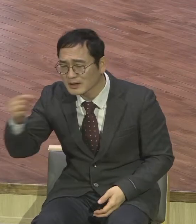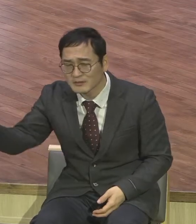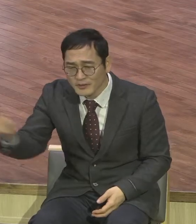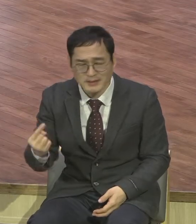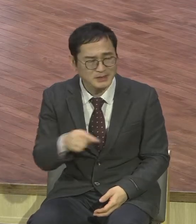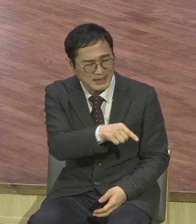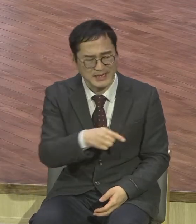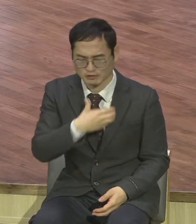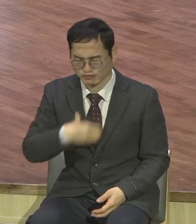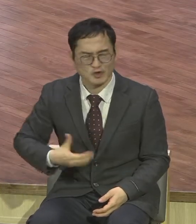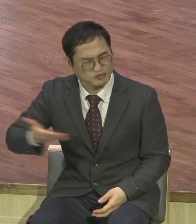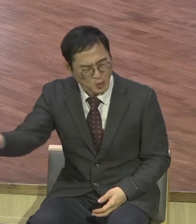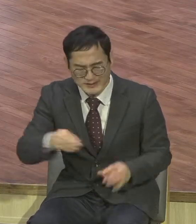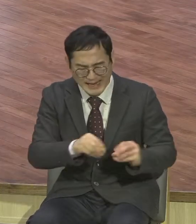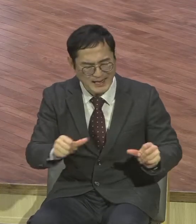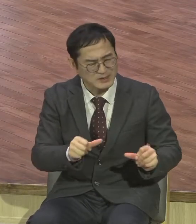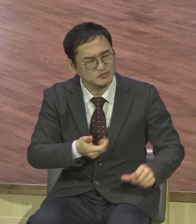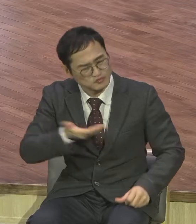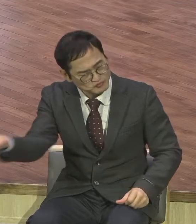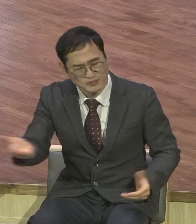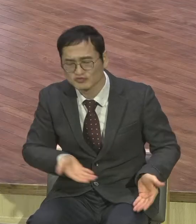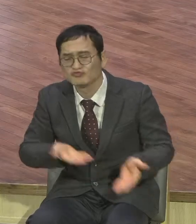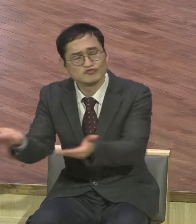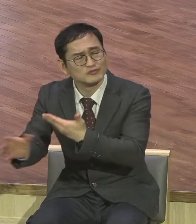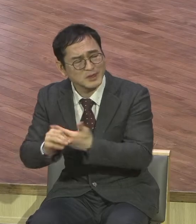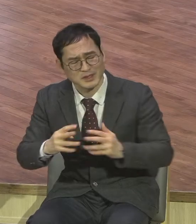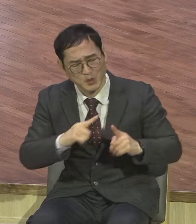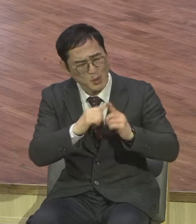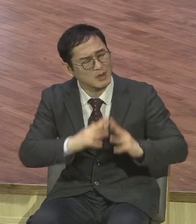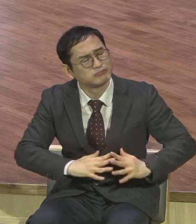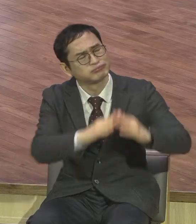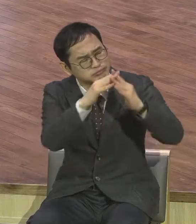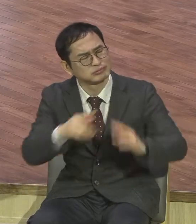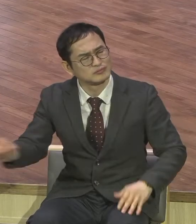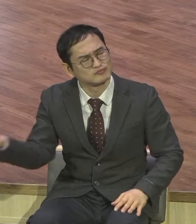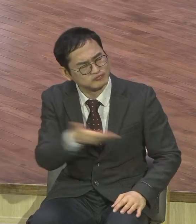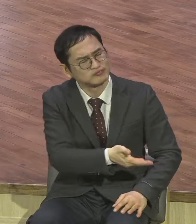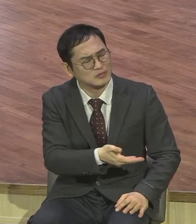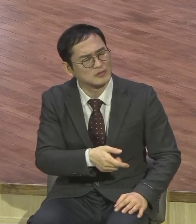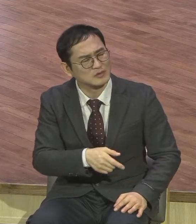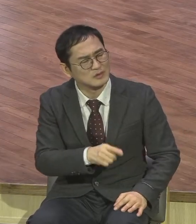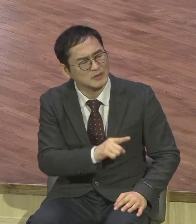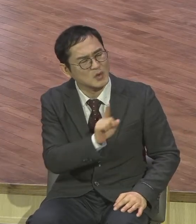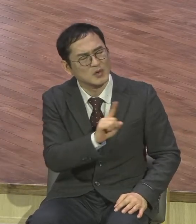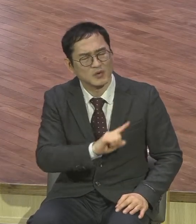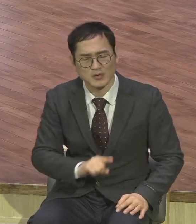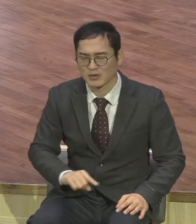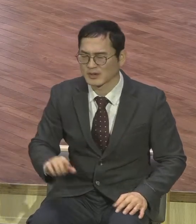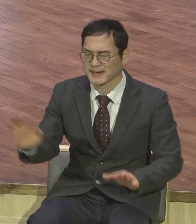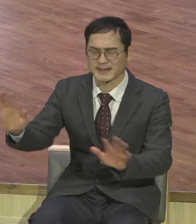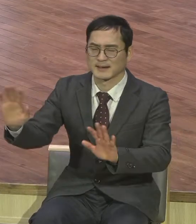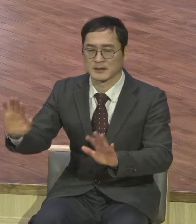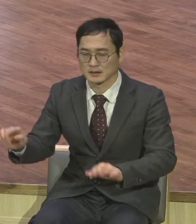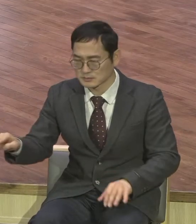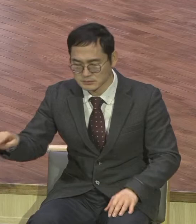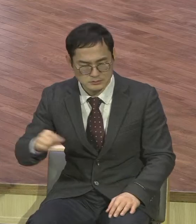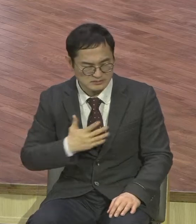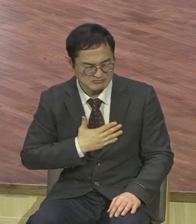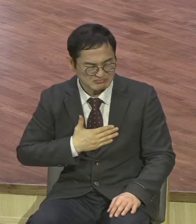시험들 거리만 찾다가 시험들어 버려 시험들 거리만 얼마나 많아요 교회 안에 이것저것 앉는 자리부터 해가지고 식당에 줄 서는 것부터 해가지고